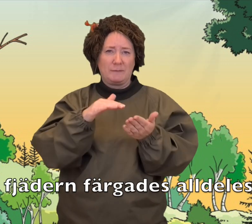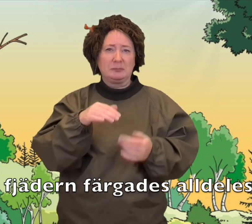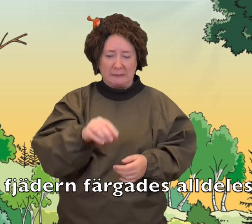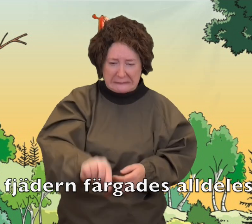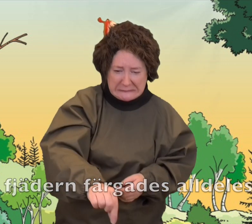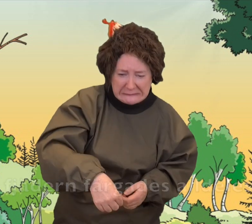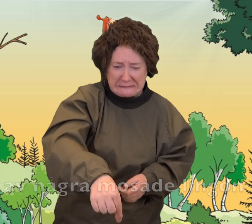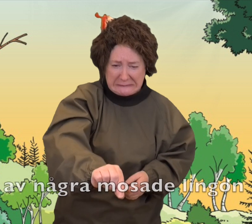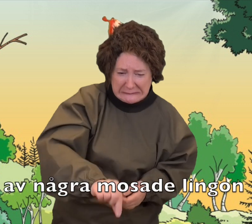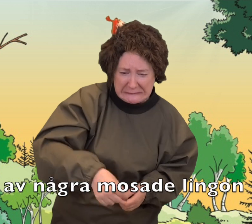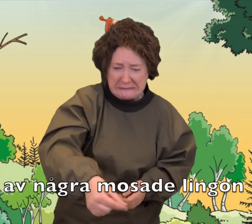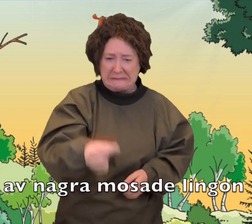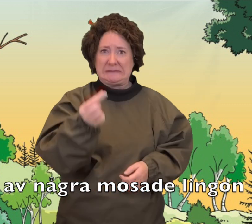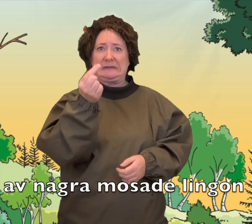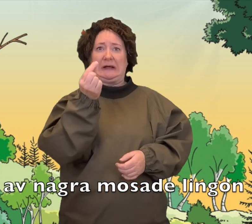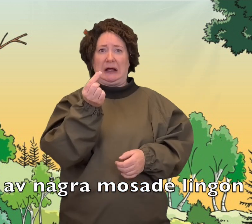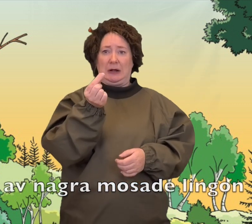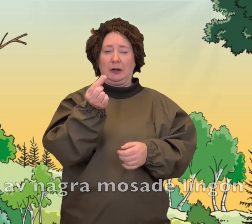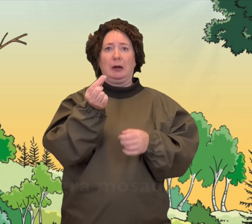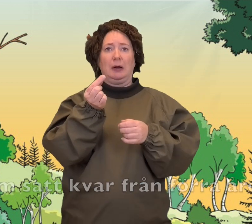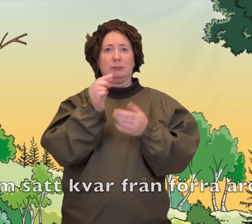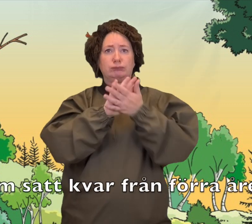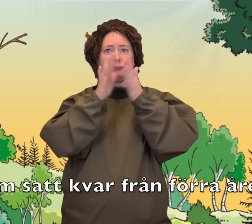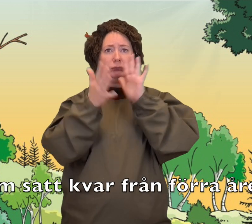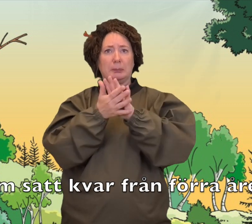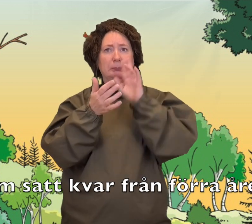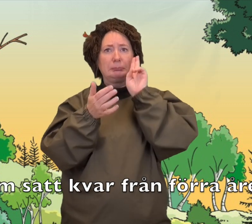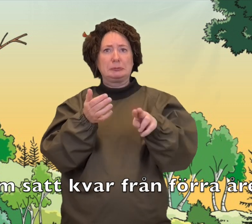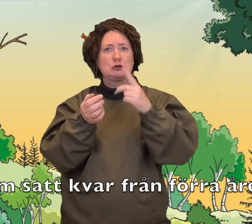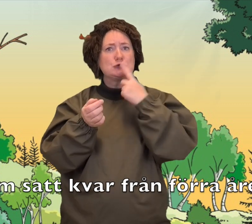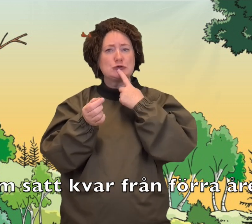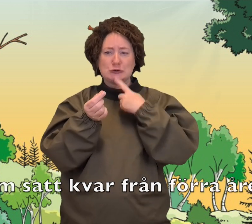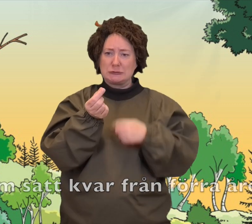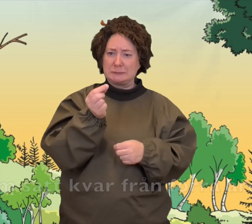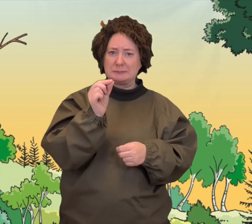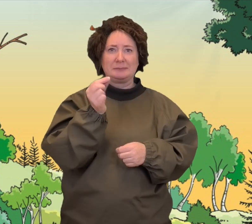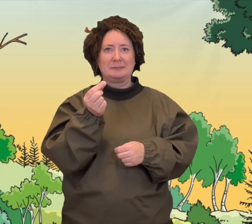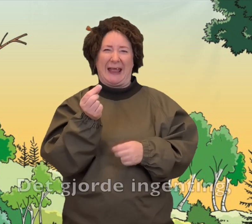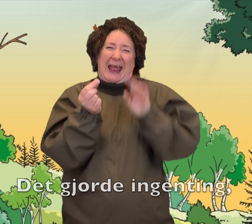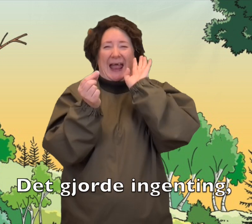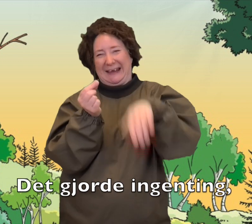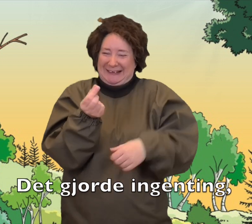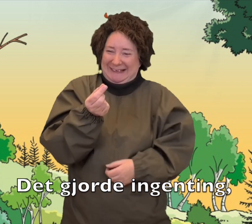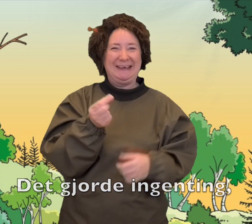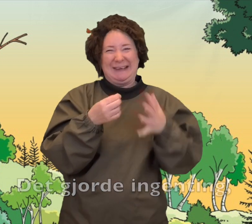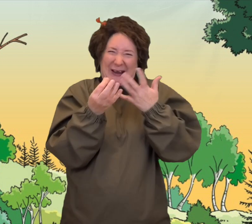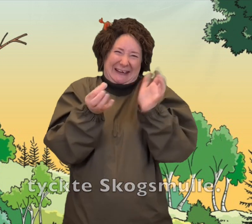alldeles röd av några mosade lingon som satt kvar från förra året. Det gjorde ingenting, tyckte